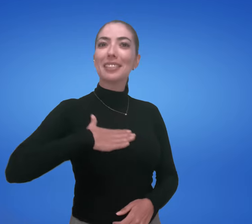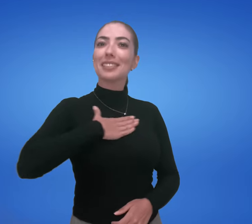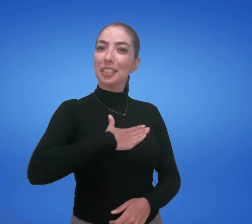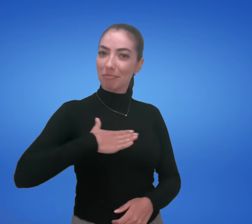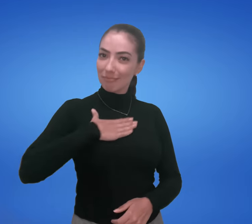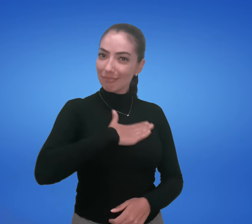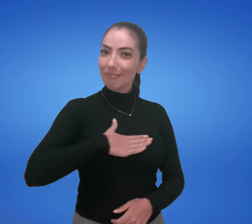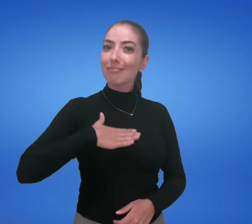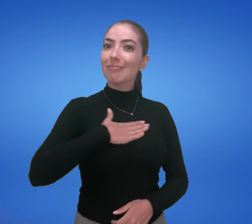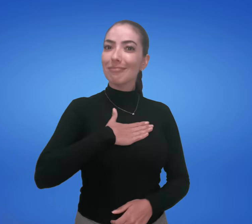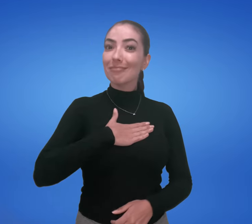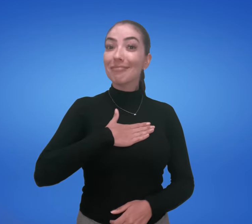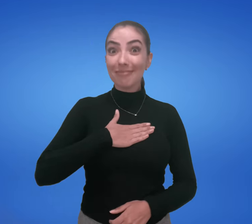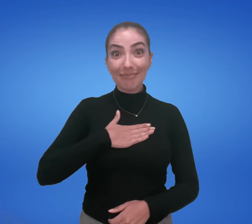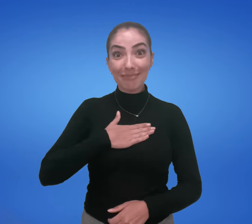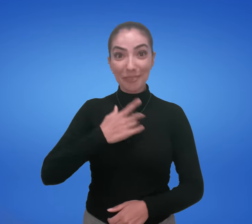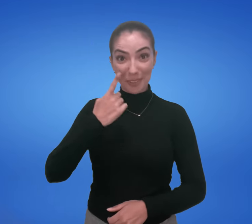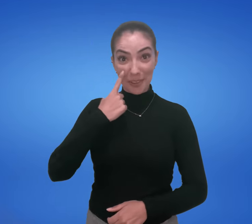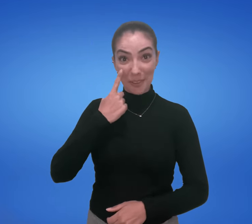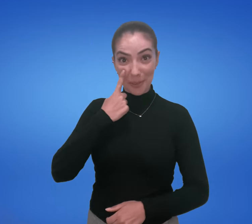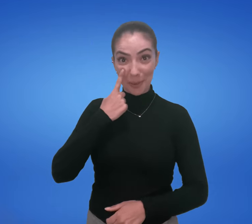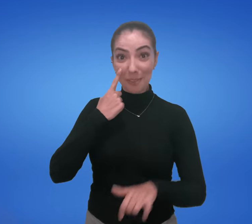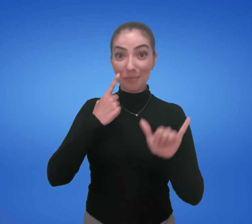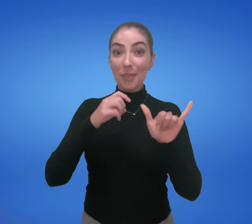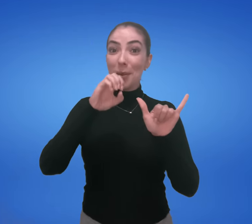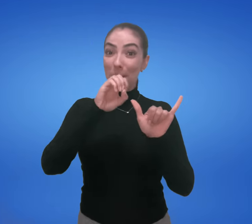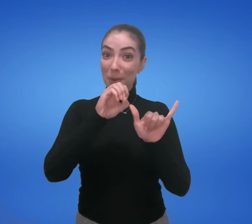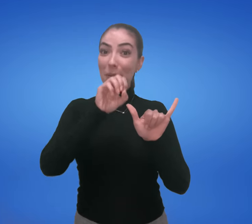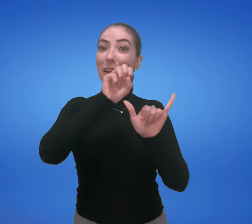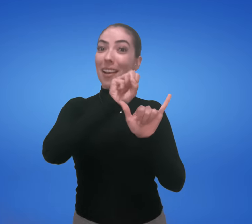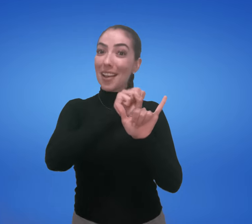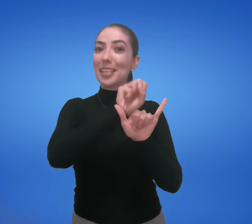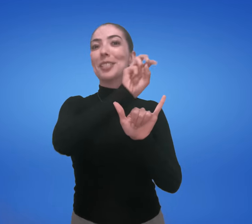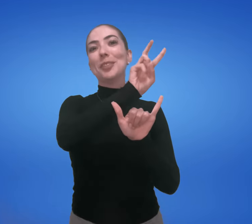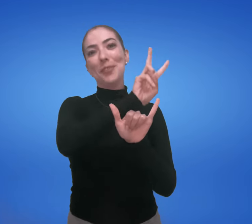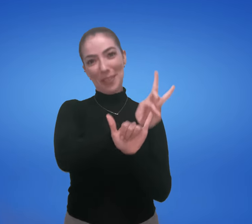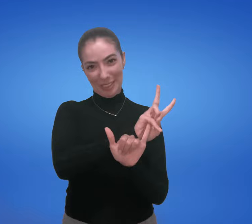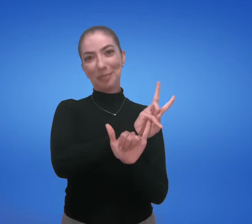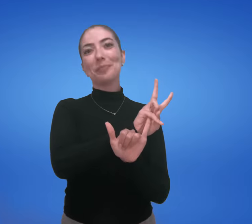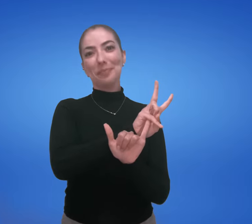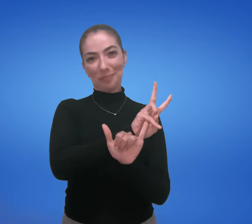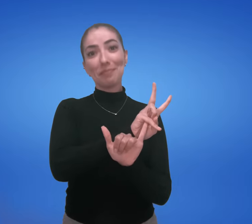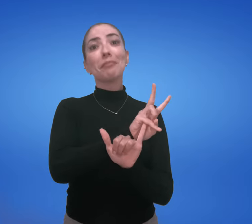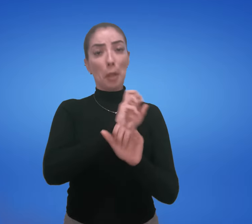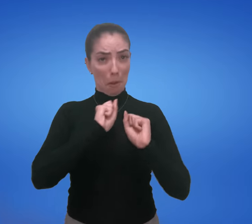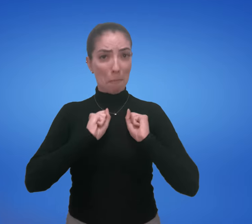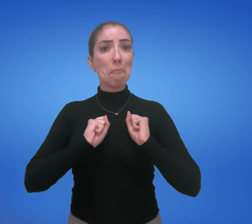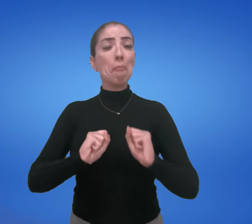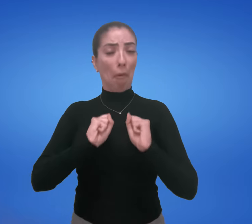Perceberam? O, S, V. Essa nova estrutura vocês também podem utilizar.